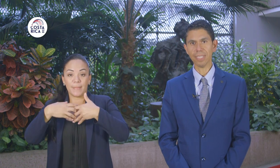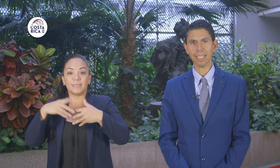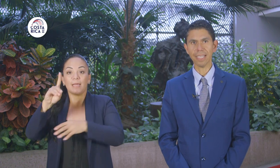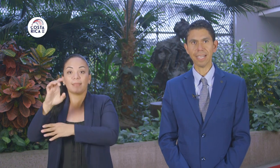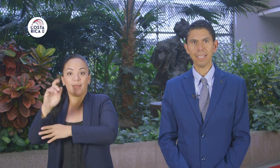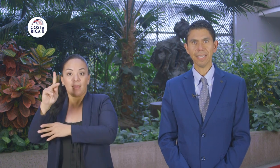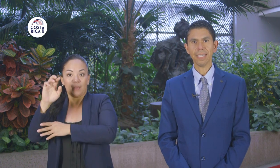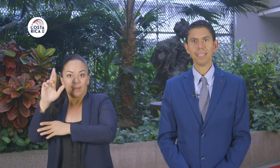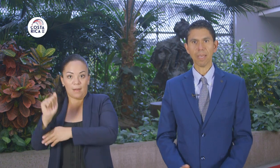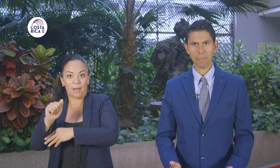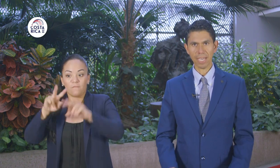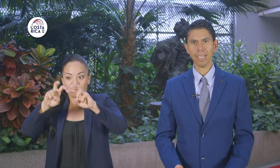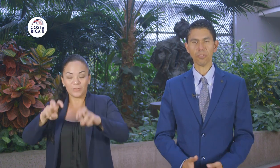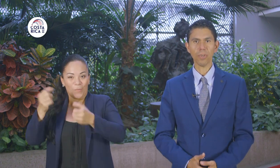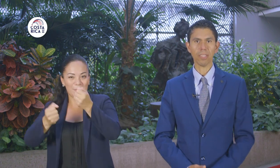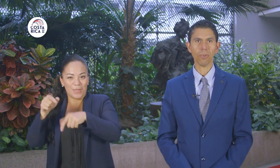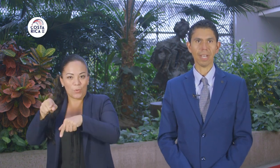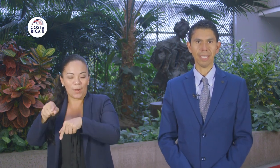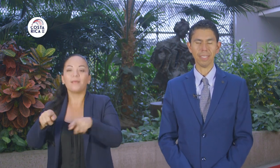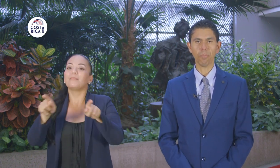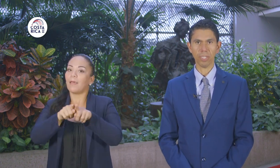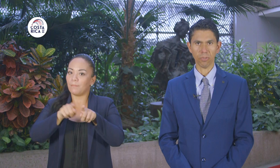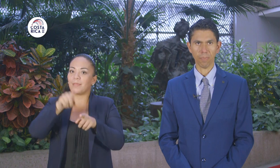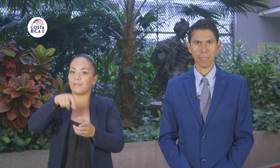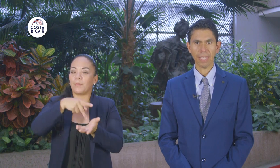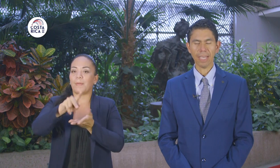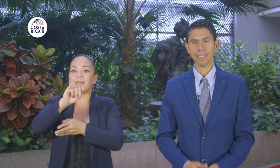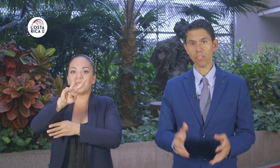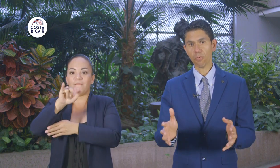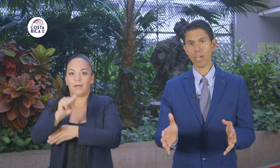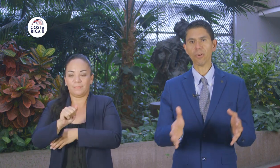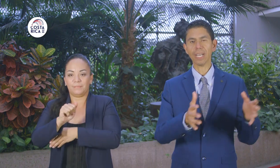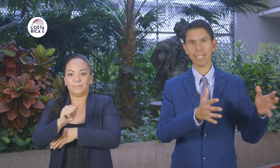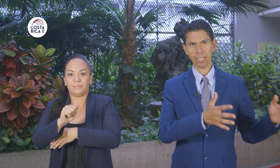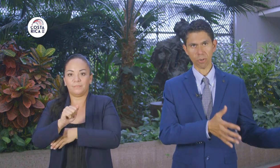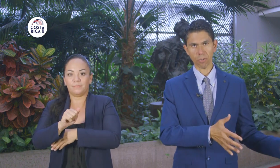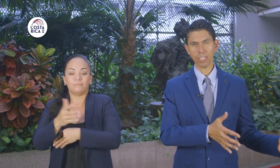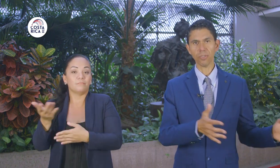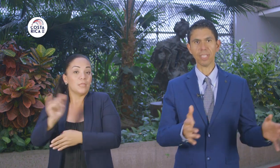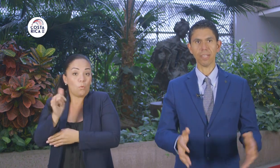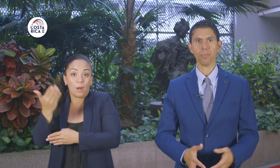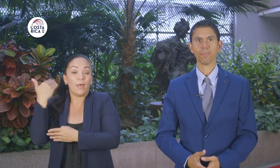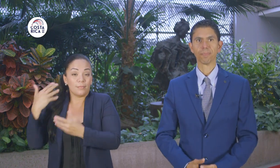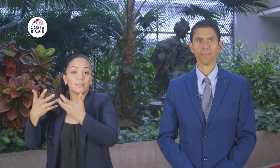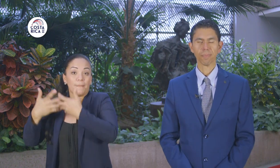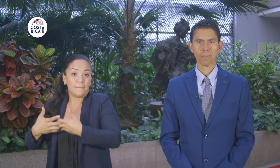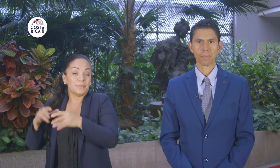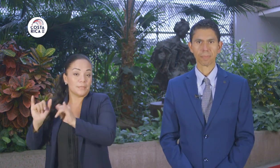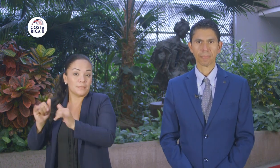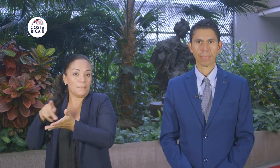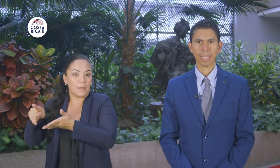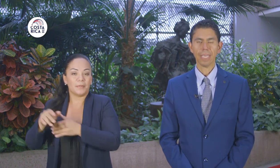la inspección técnica, también es sujeto a ese impuesto. Así lo fue con el anterior concesionario.